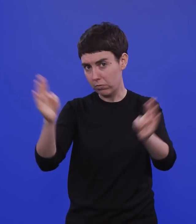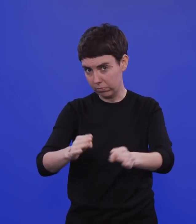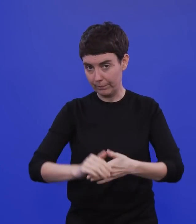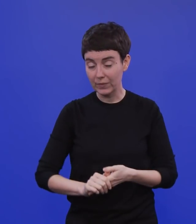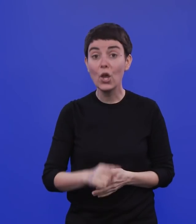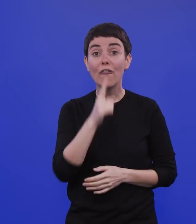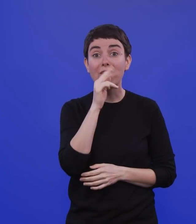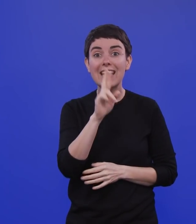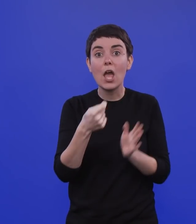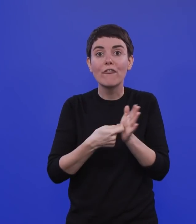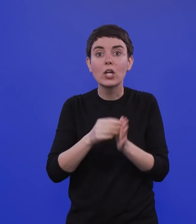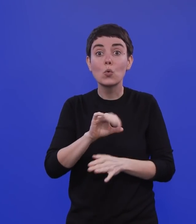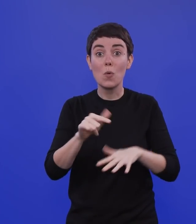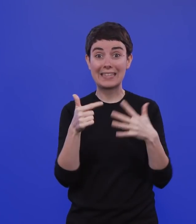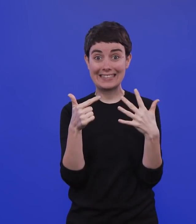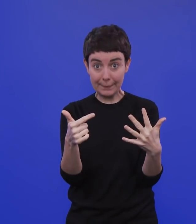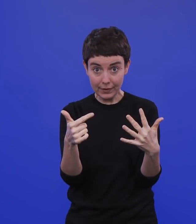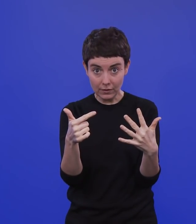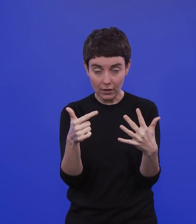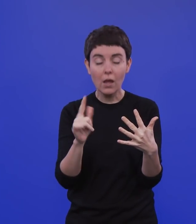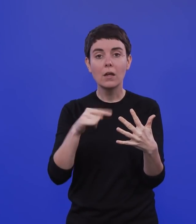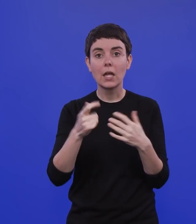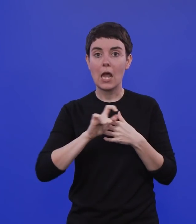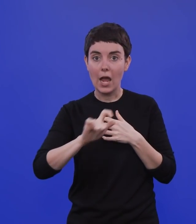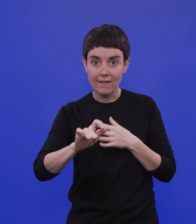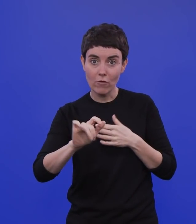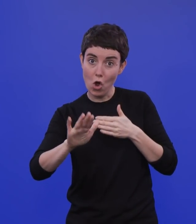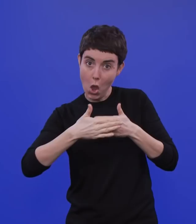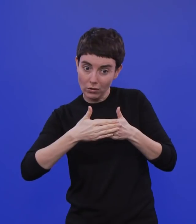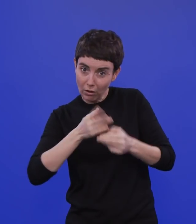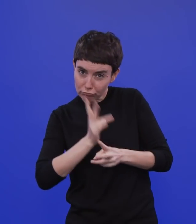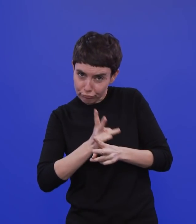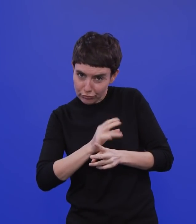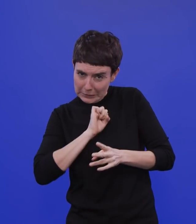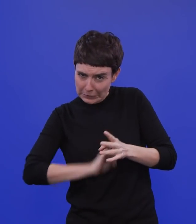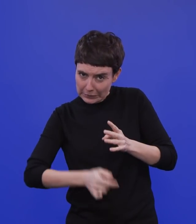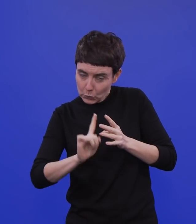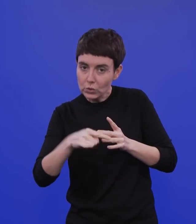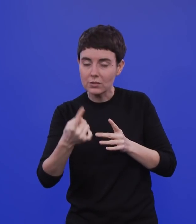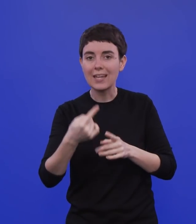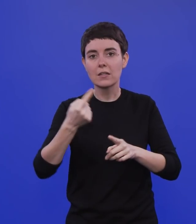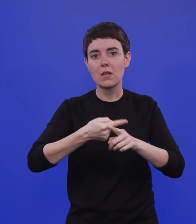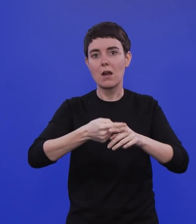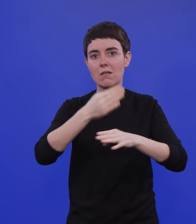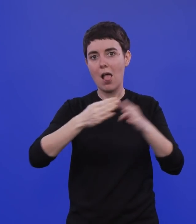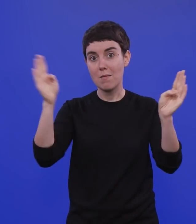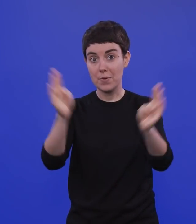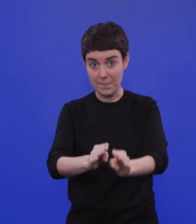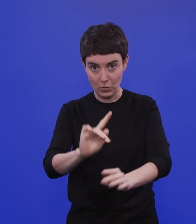nur noch eine weitere Woche Lockdown abwarten, bis sich die Zahlen wieder halbieren. Das Robert-Koch-Institut sagt nun, der R-Wert liegt gegenwärtig